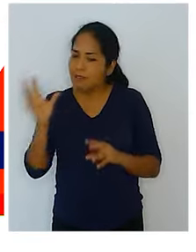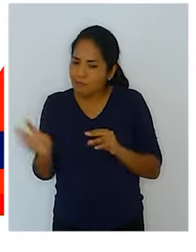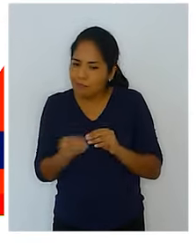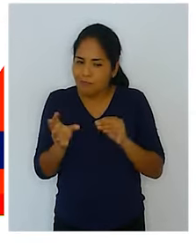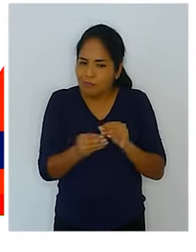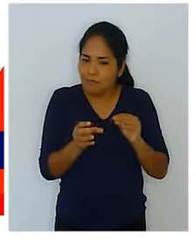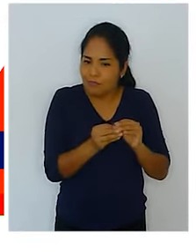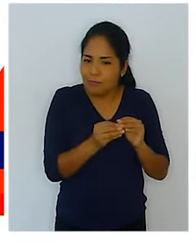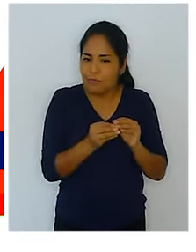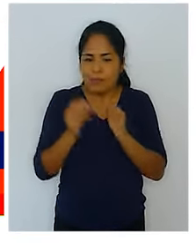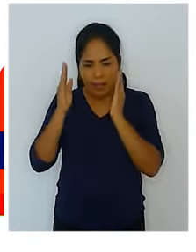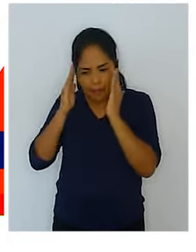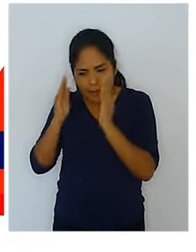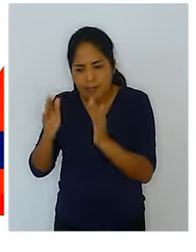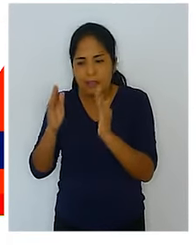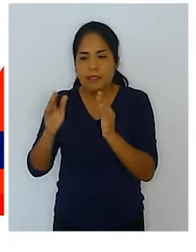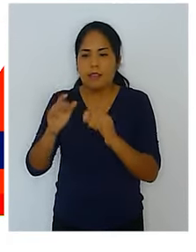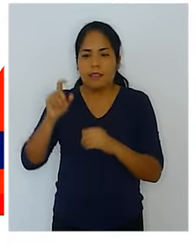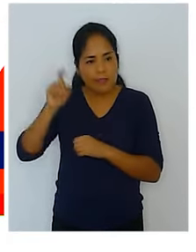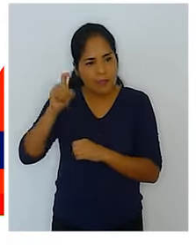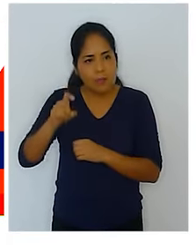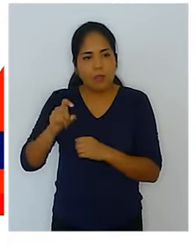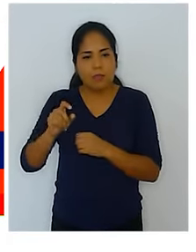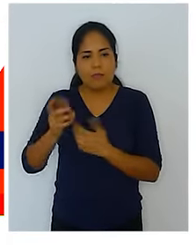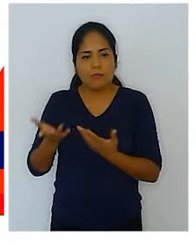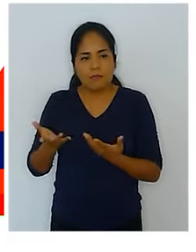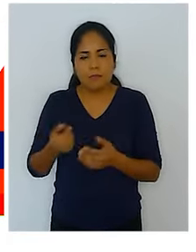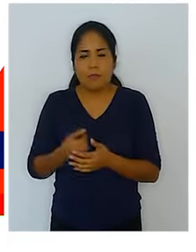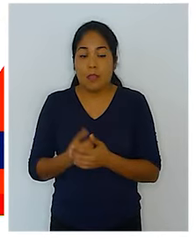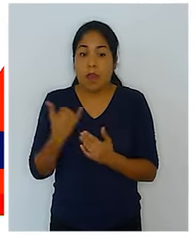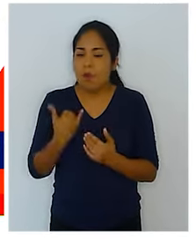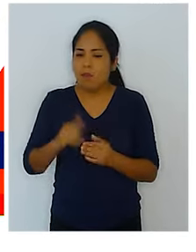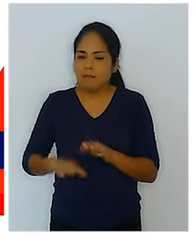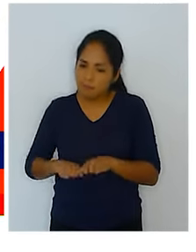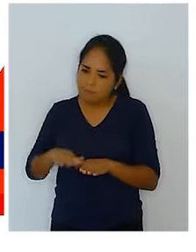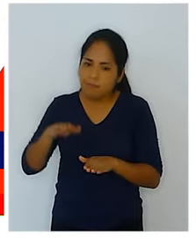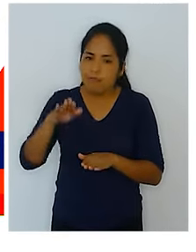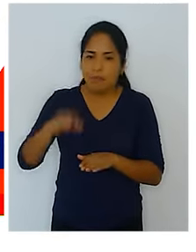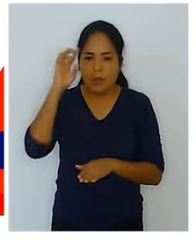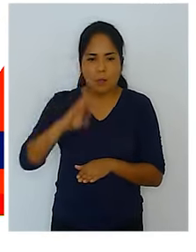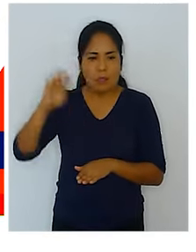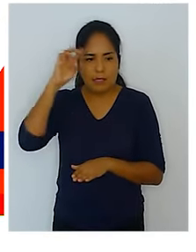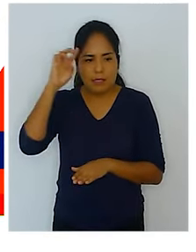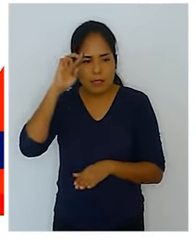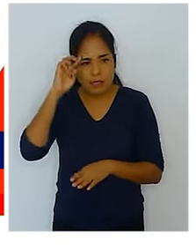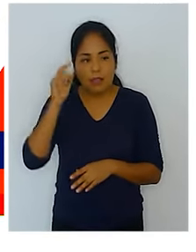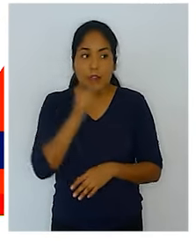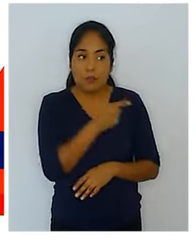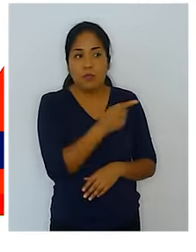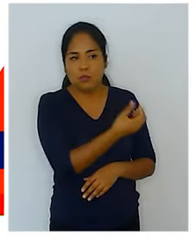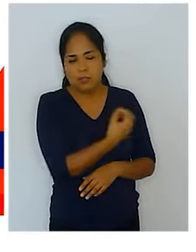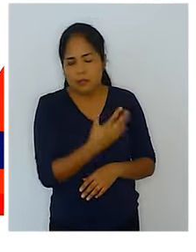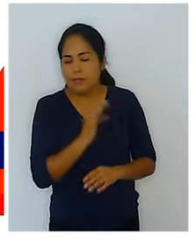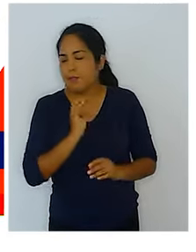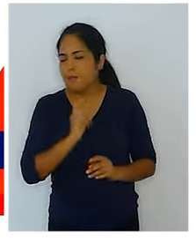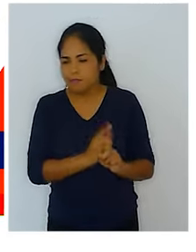finalmente atender, que teníamos que cubrir, y ahora tenemos que dar el gran salto a una política nacional, como